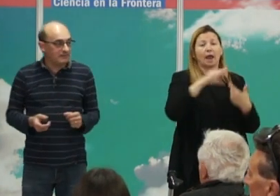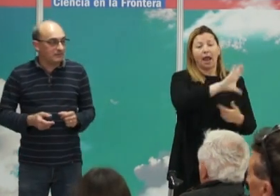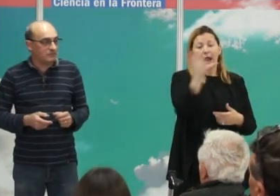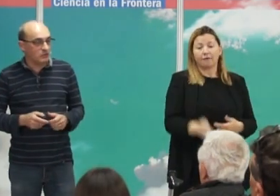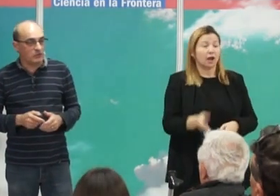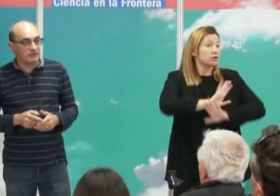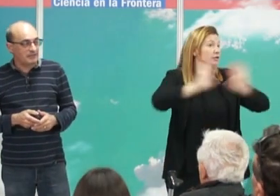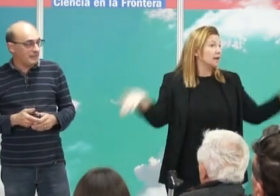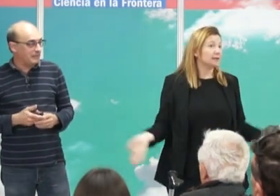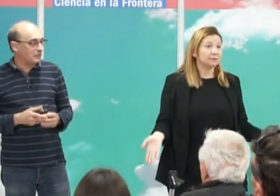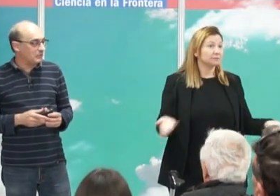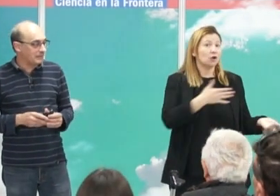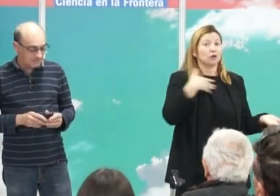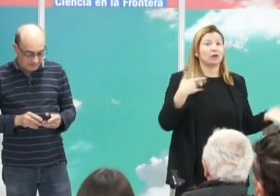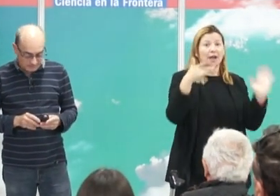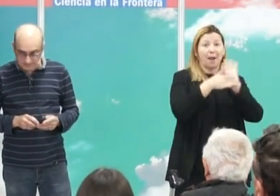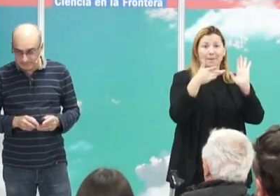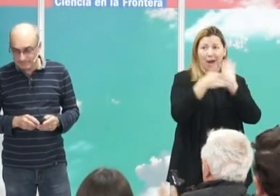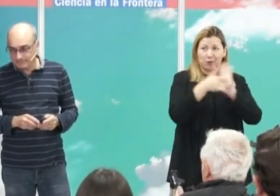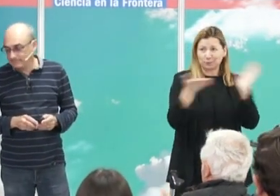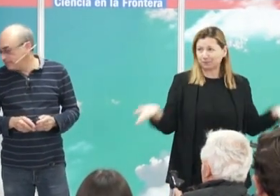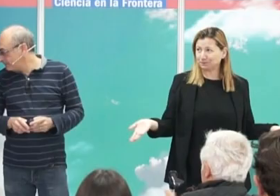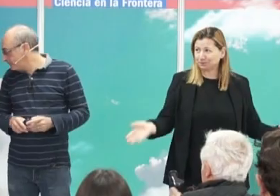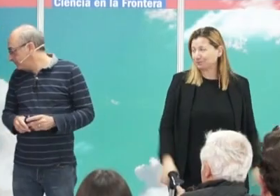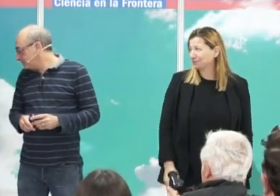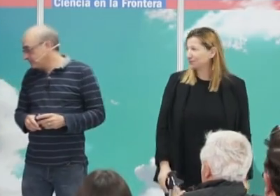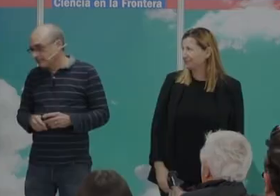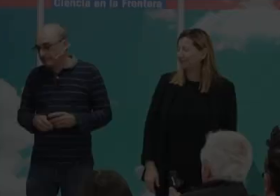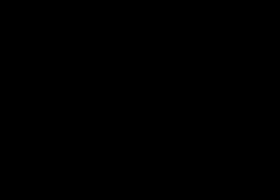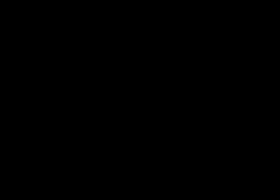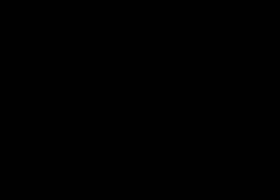y ya está esto es un poco lo que os quería contar aplausos aplausos aplausos aplausos